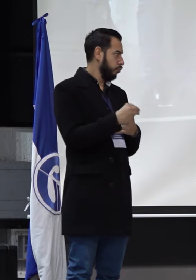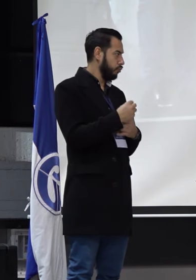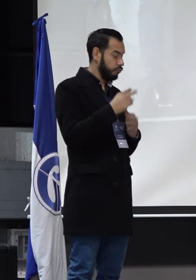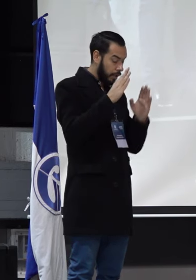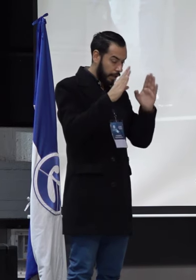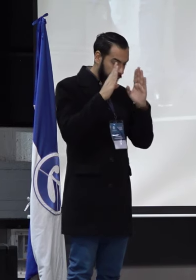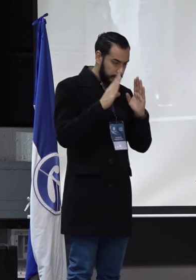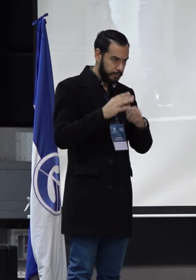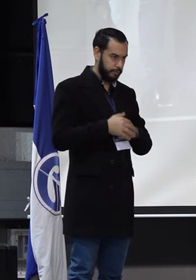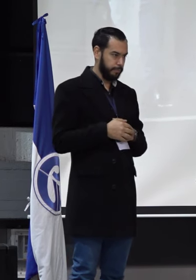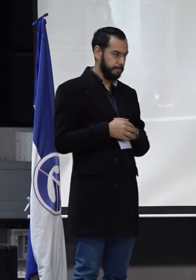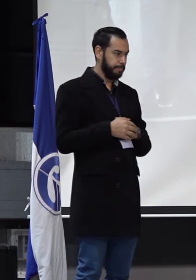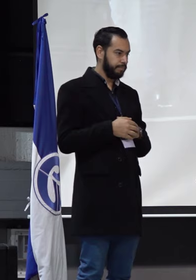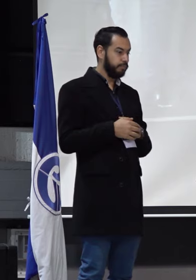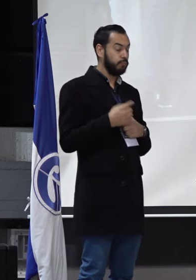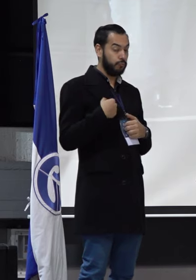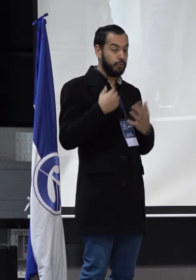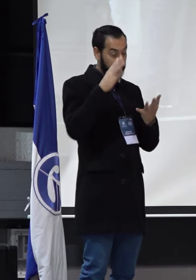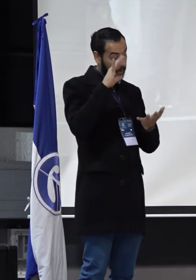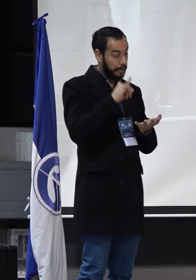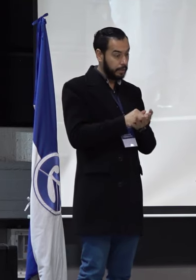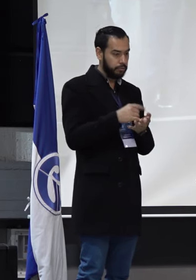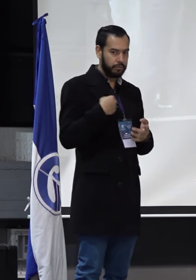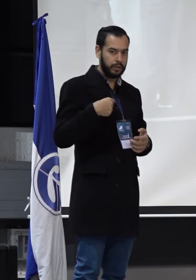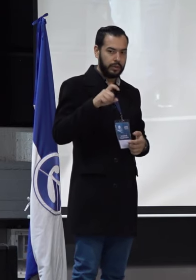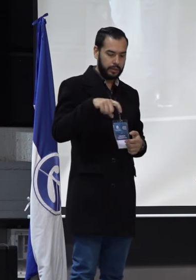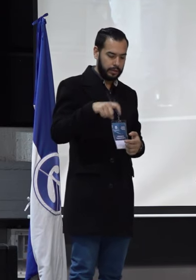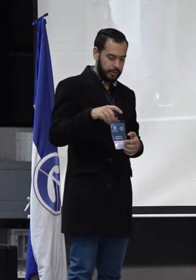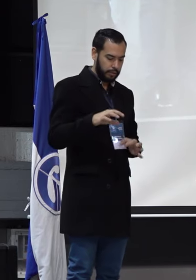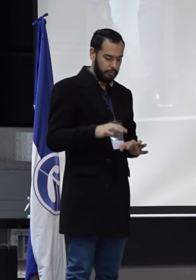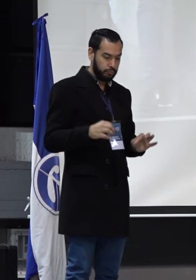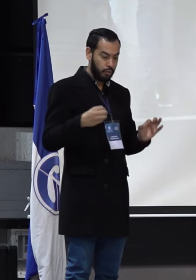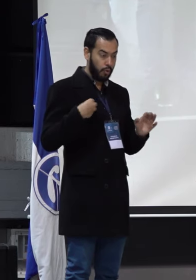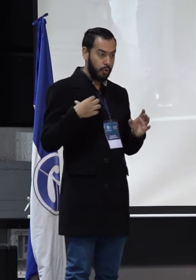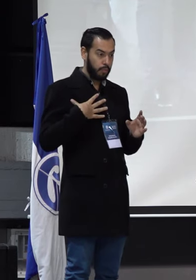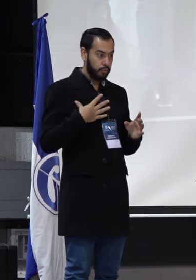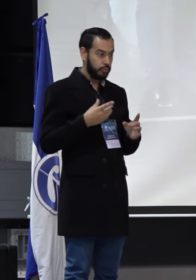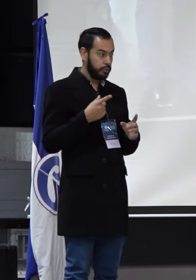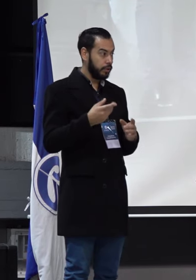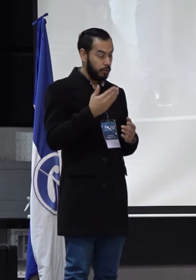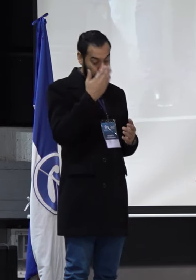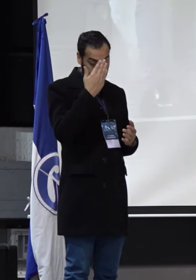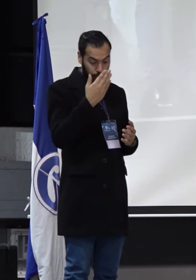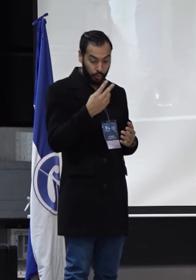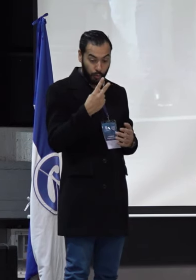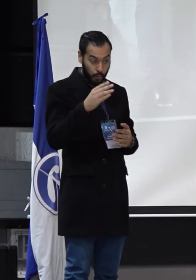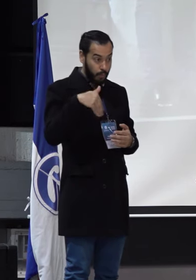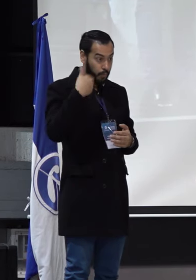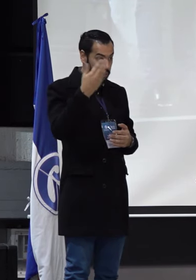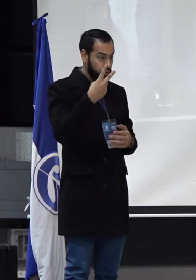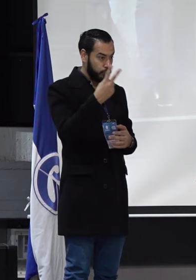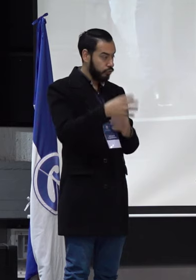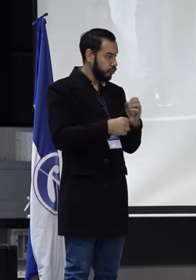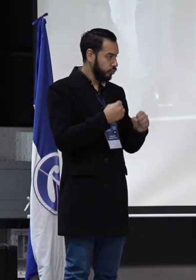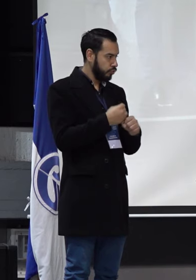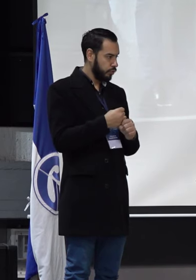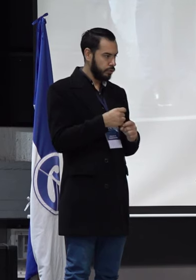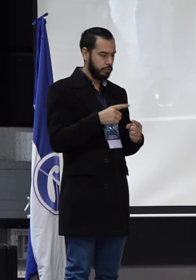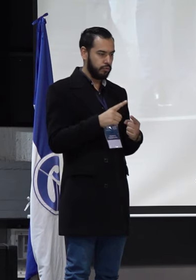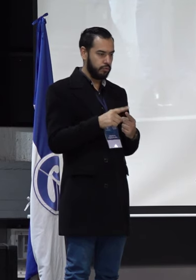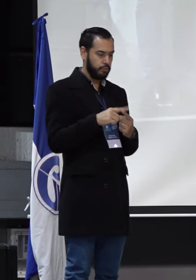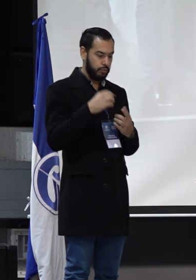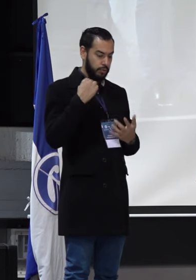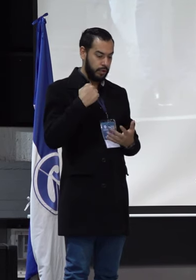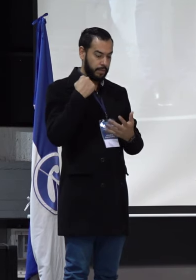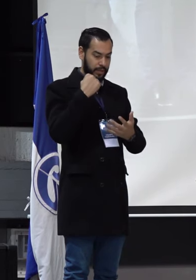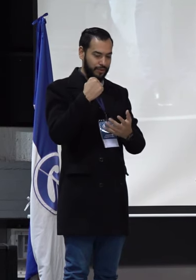Yo creo que es necesario que tengamos la oportunidad de garantizar desde estos siguientes dos años. Uno, que las inversiones